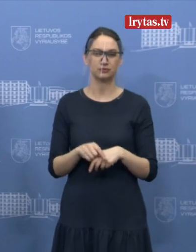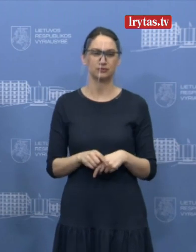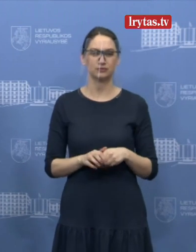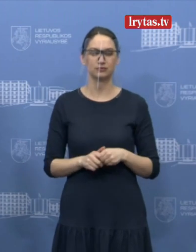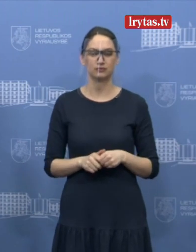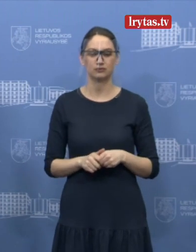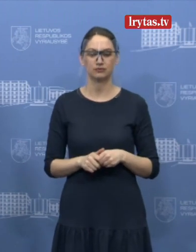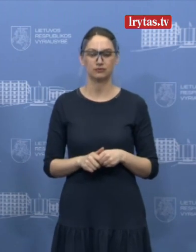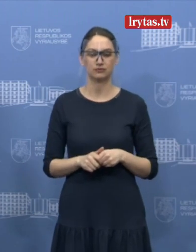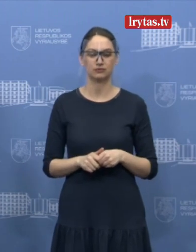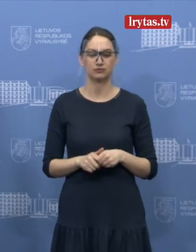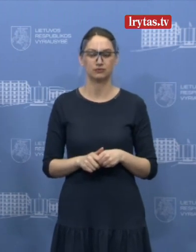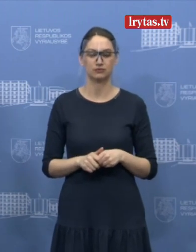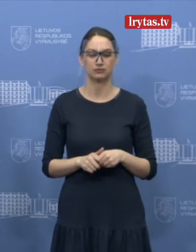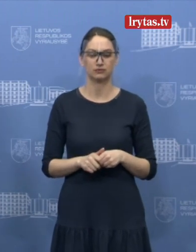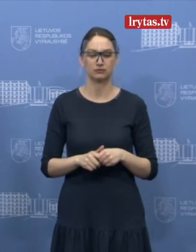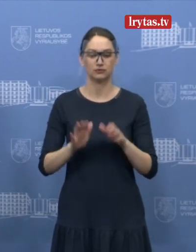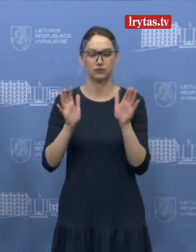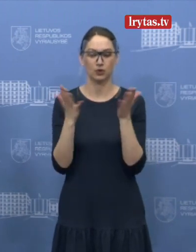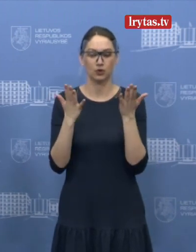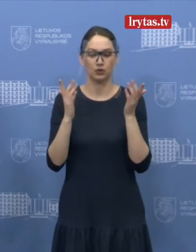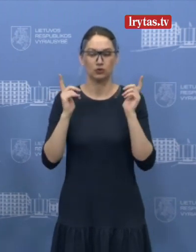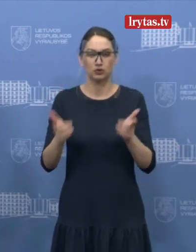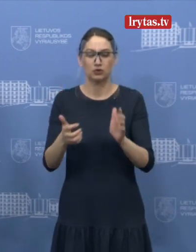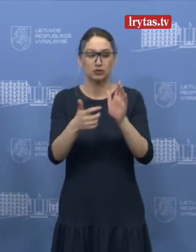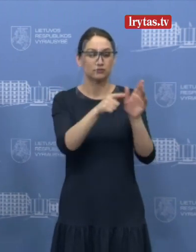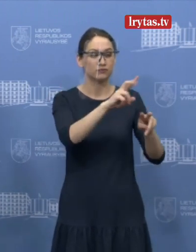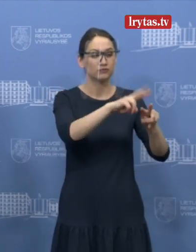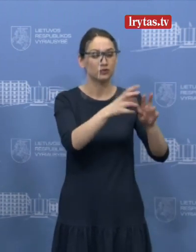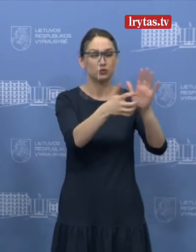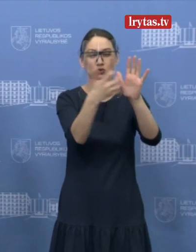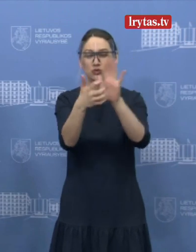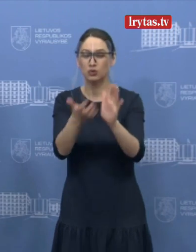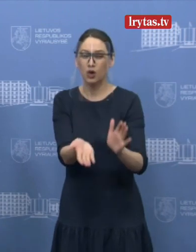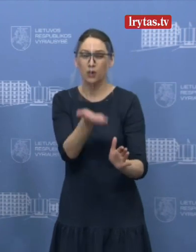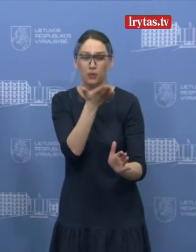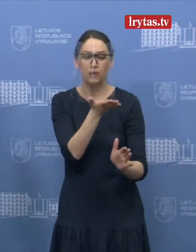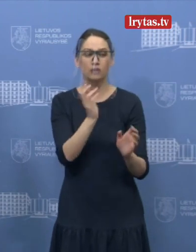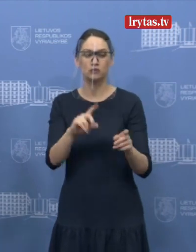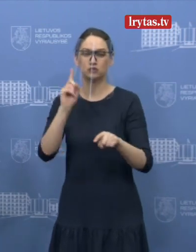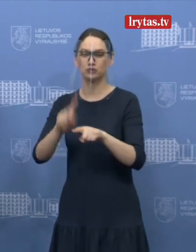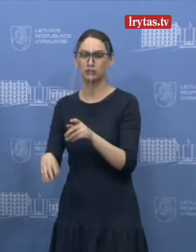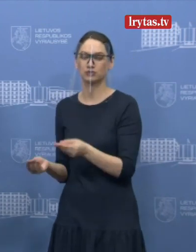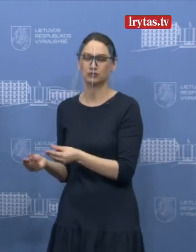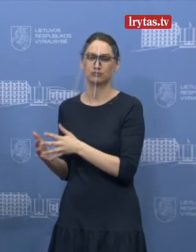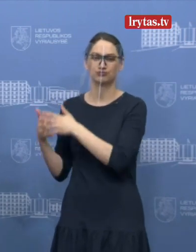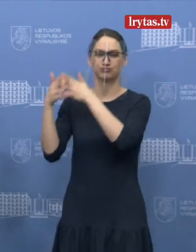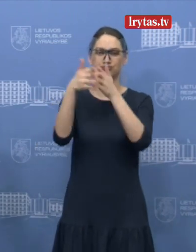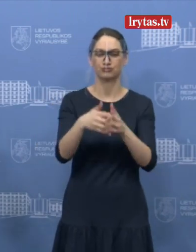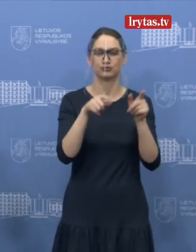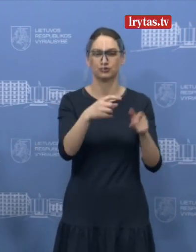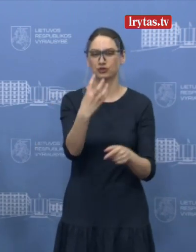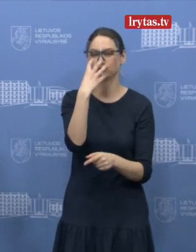tai leis, kur bus labai trūkumas didelis, iš karto sureguoti ir aprūpinti gydytojus,